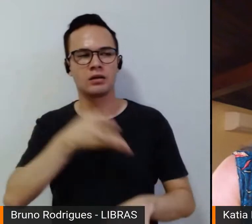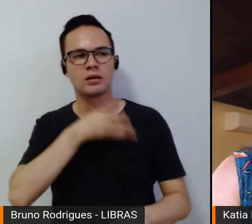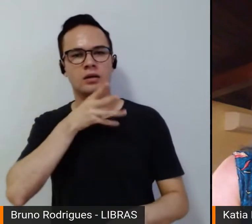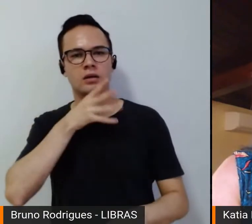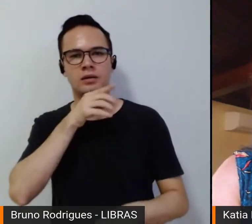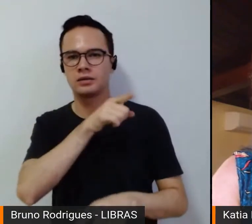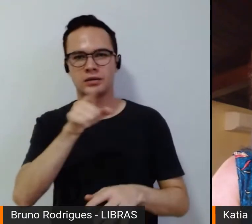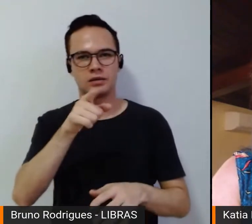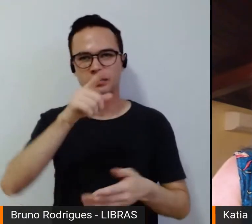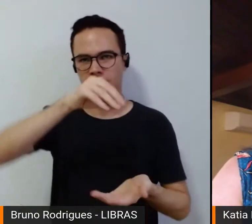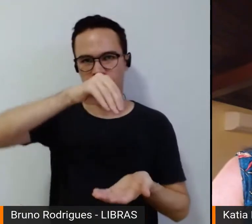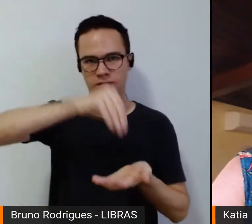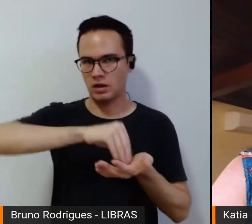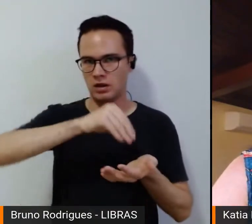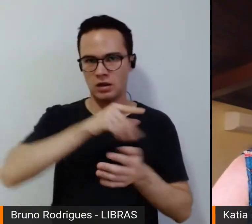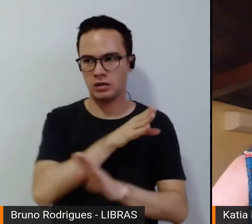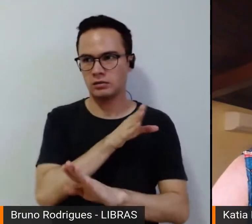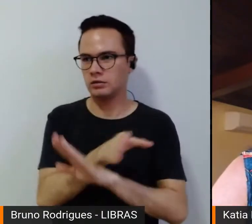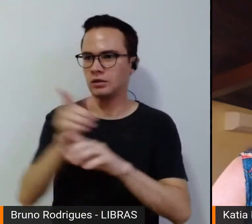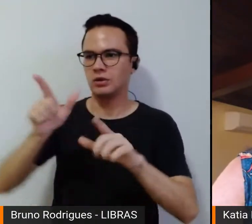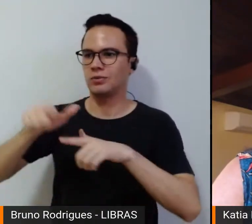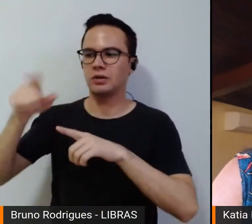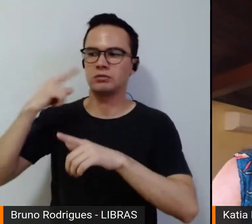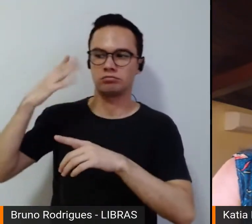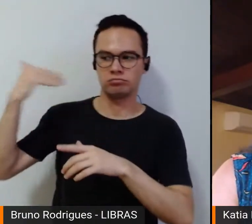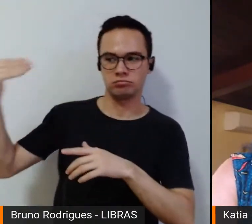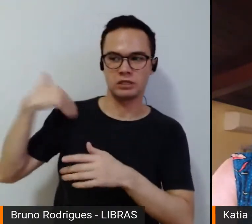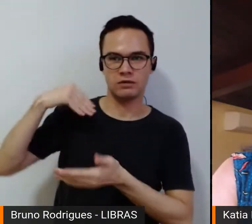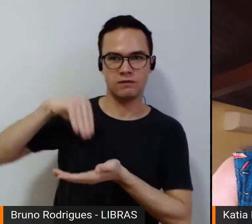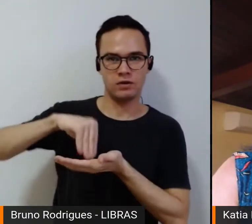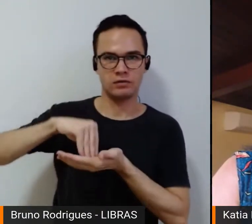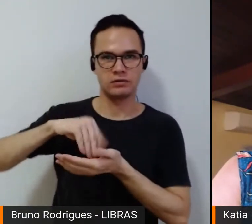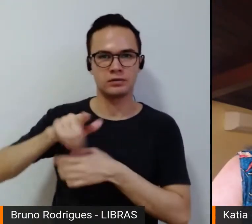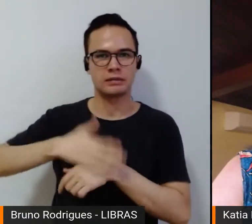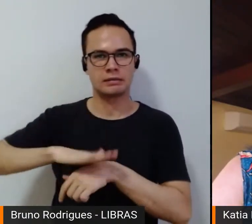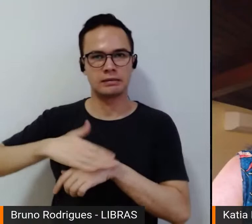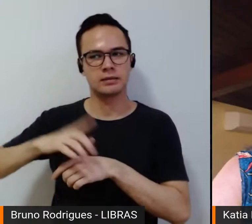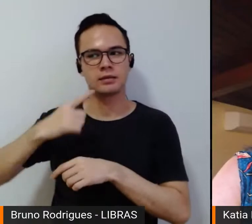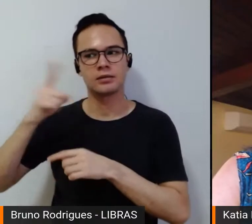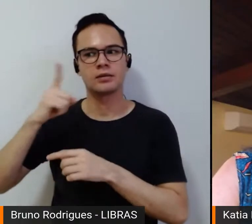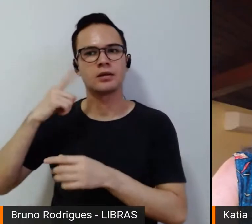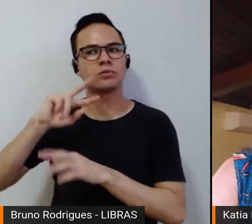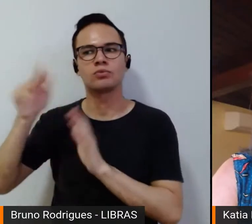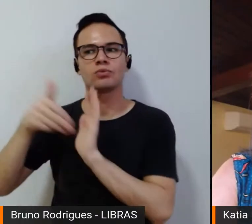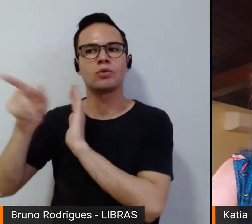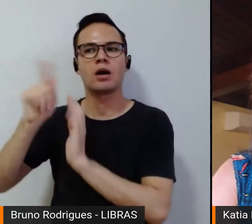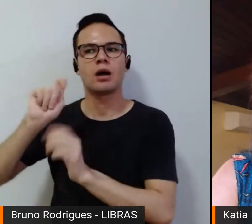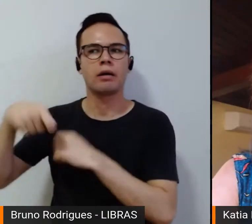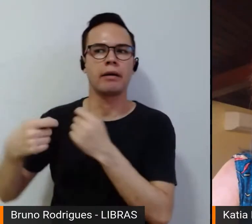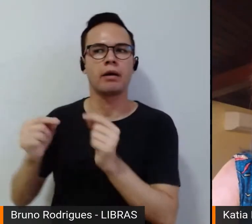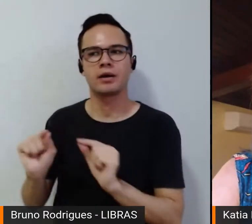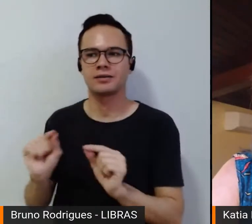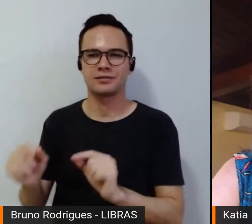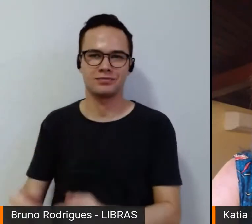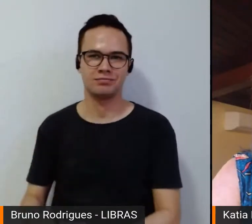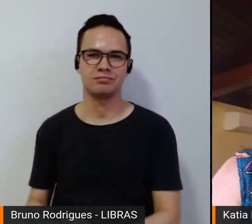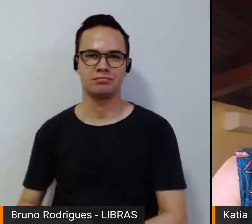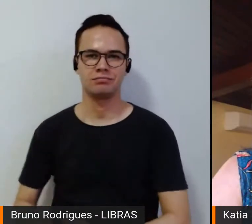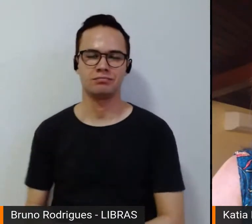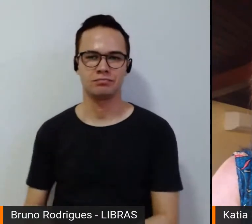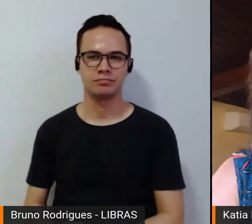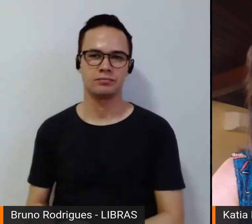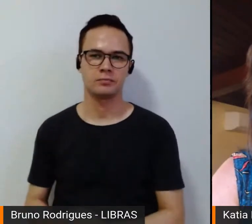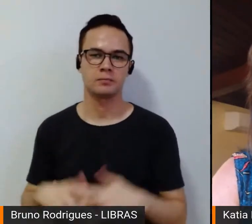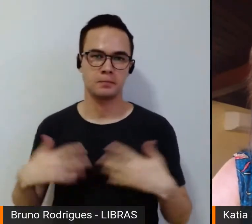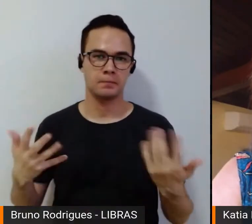preparo para ocupar esse espaço de visibilidade, ter tempo para significar toda essa experiência. Então,